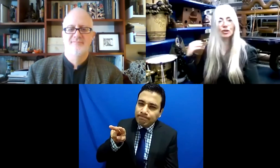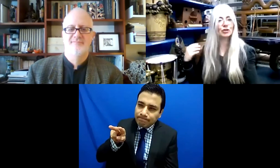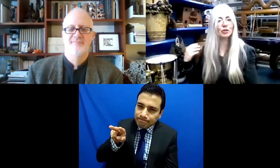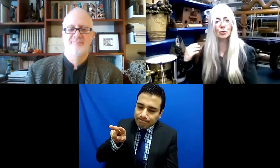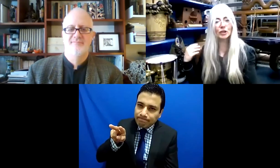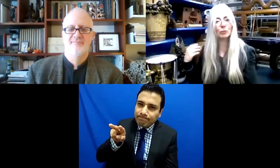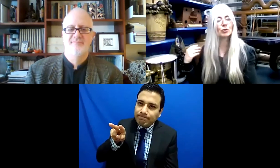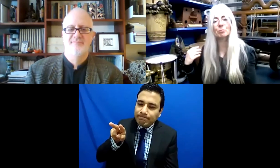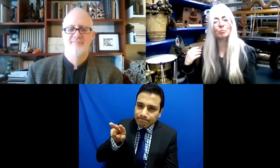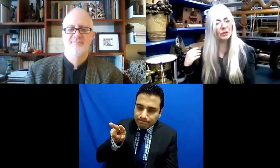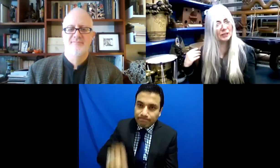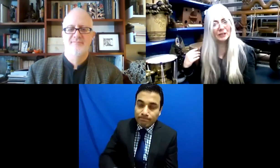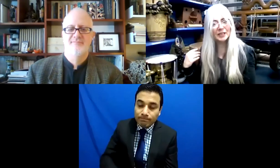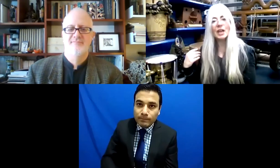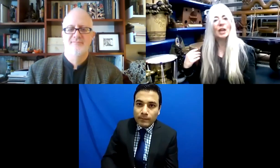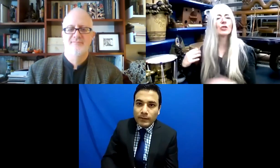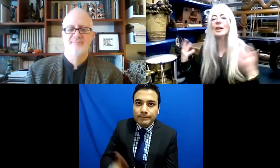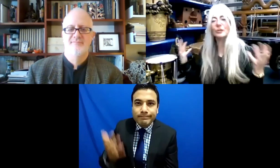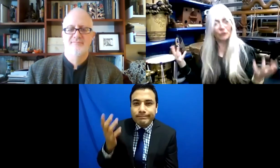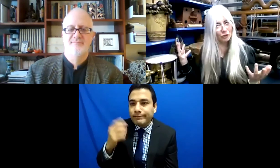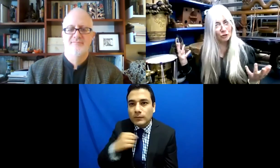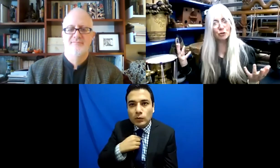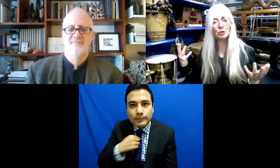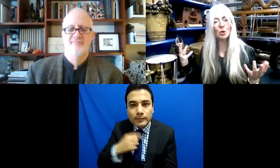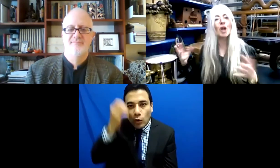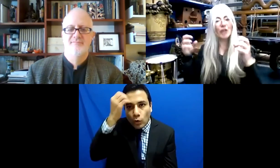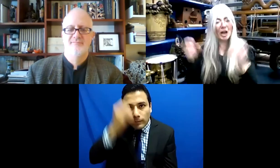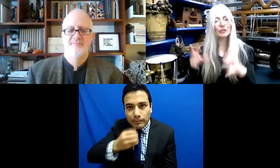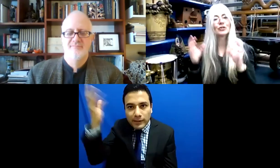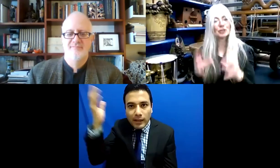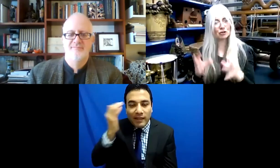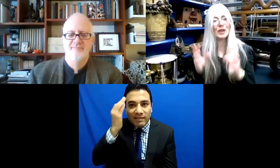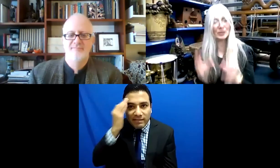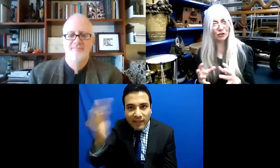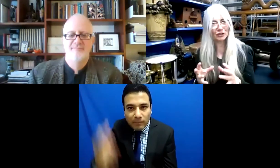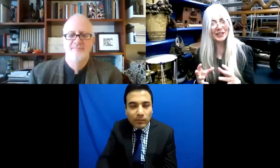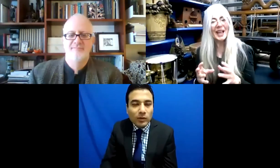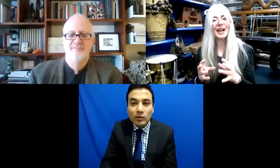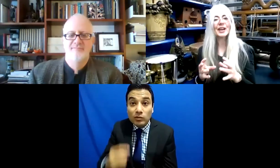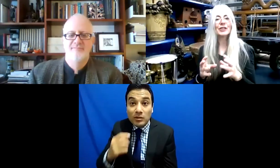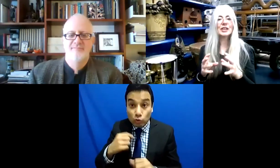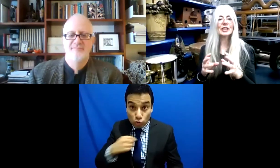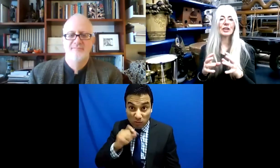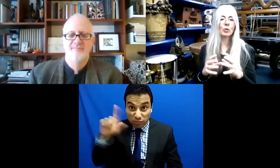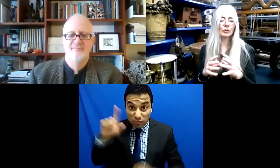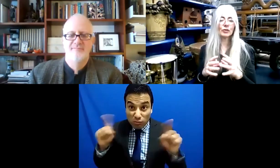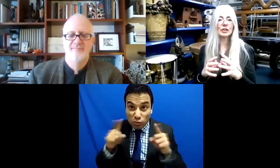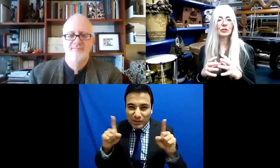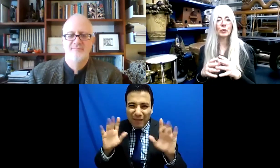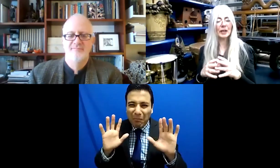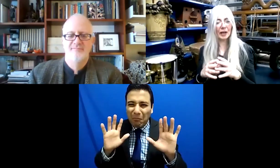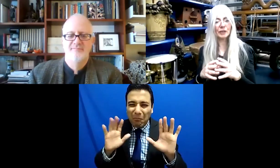que olvidarme el tema del tiempo. Tuve que olvidarme de que yo era una música. Todo eso era irrelevante